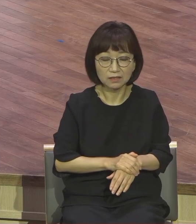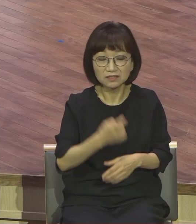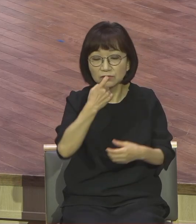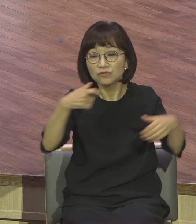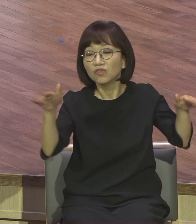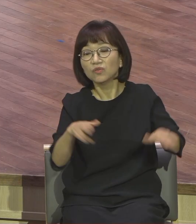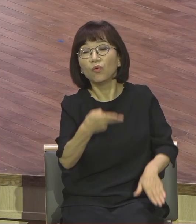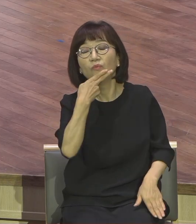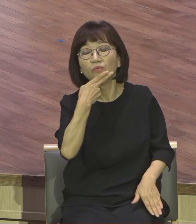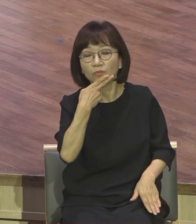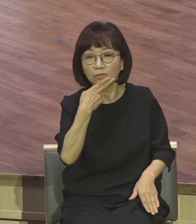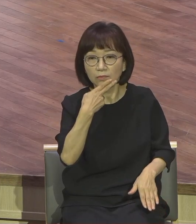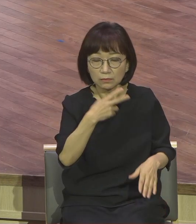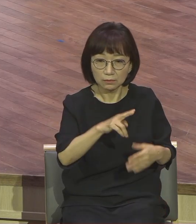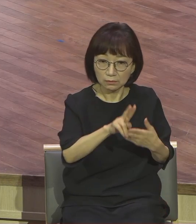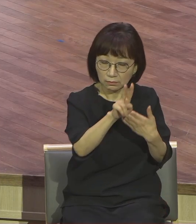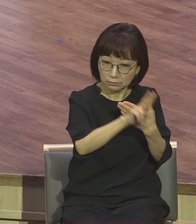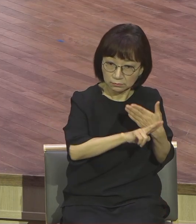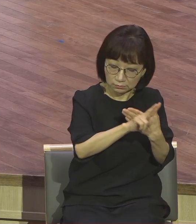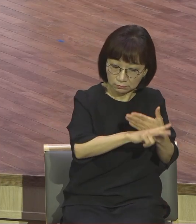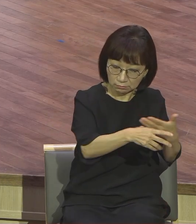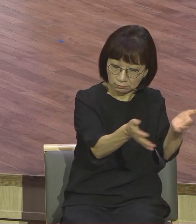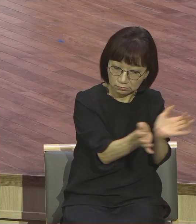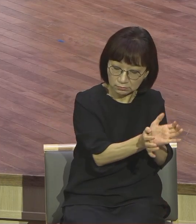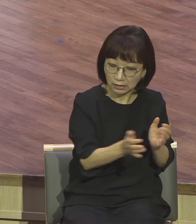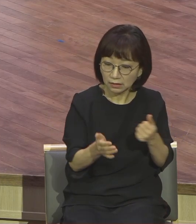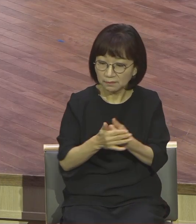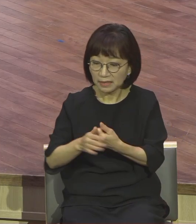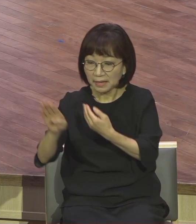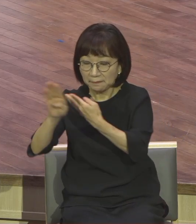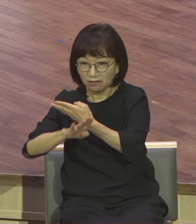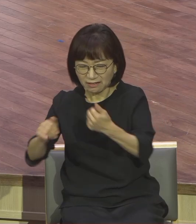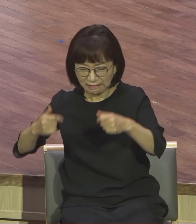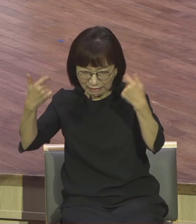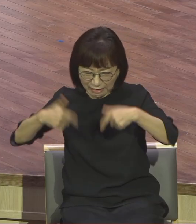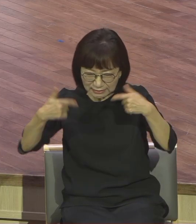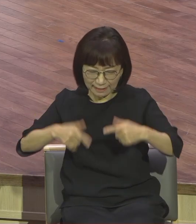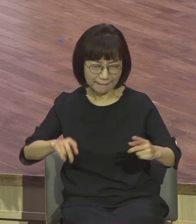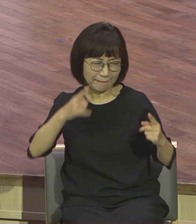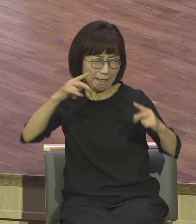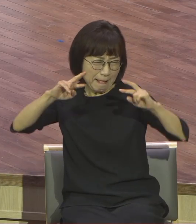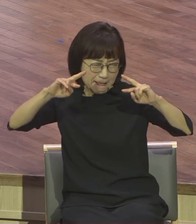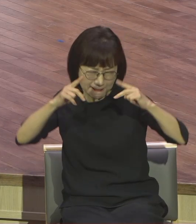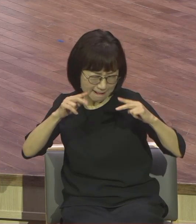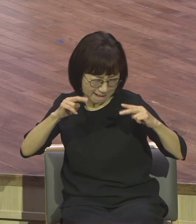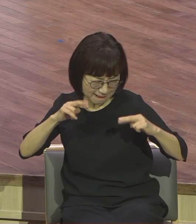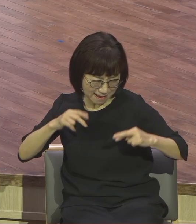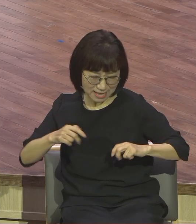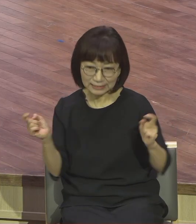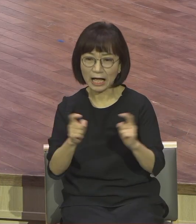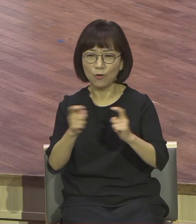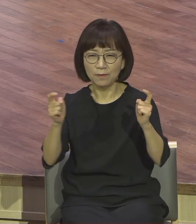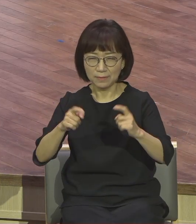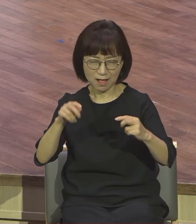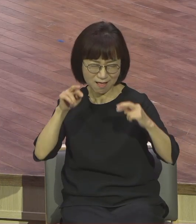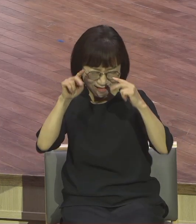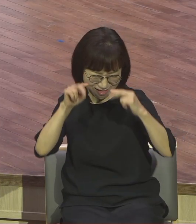그래서 이 바리세파하고 너 사두개파는 경쟁관계에 있었어요. 세 번째 그룹은